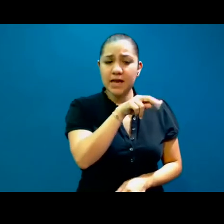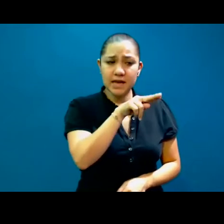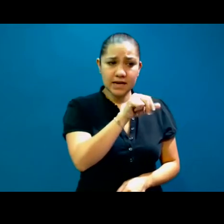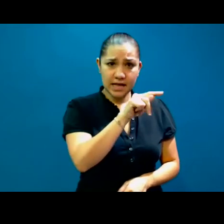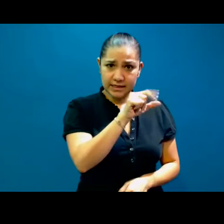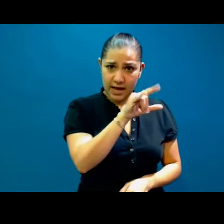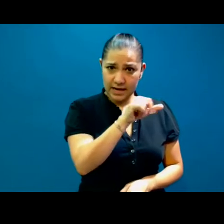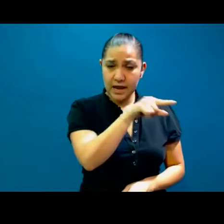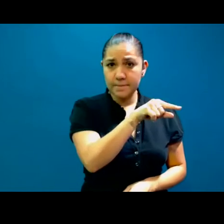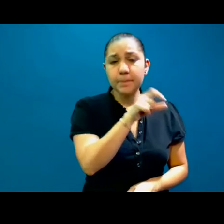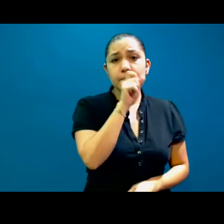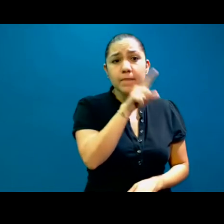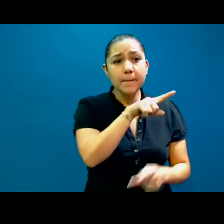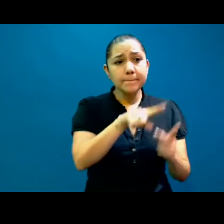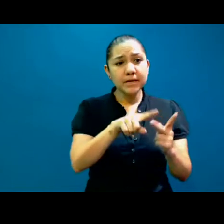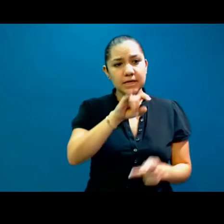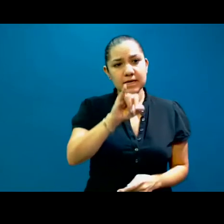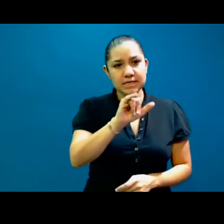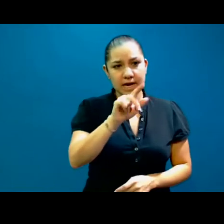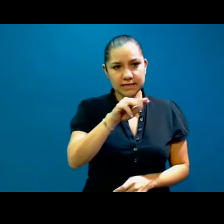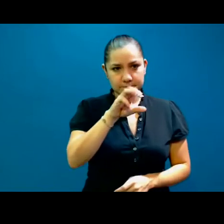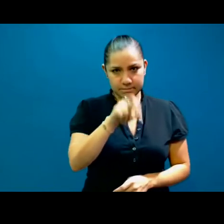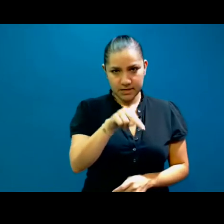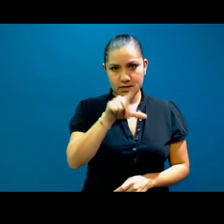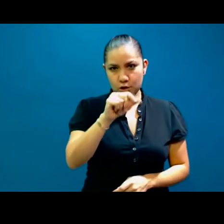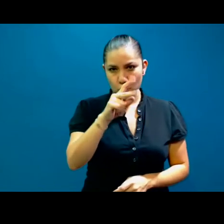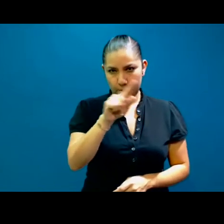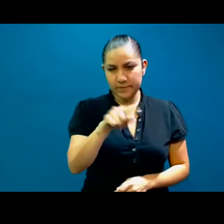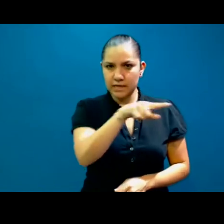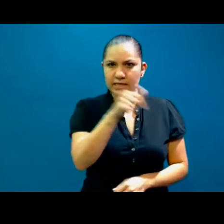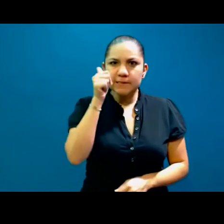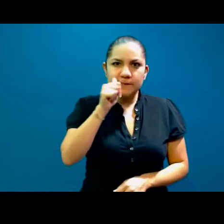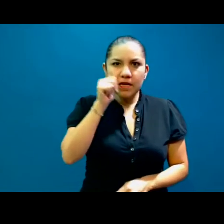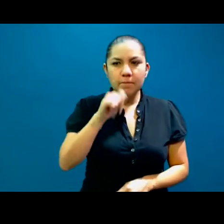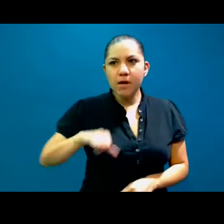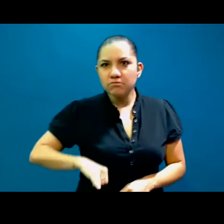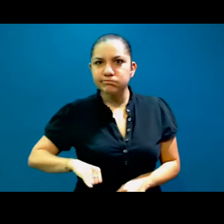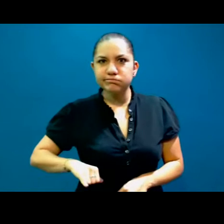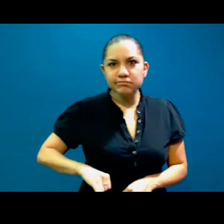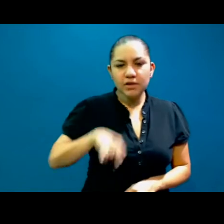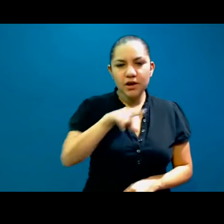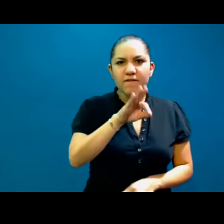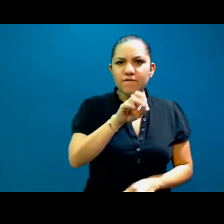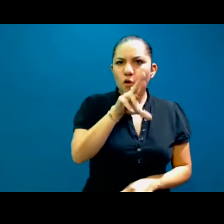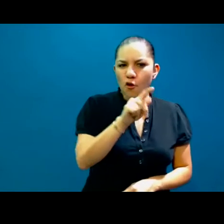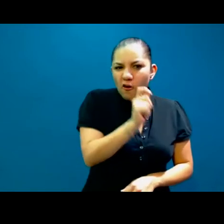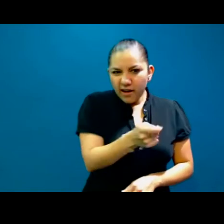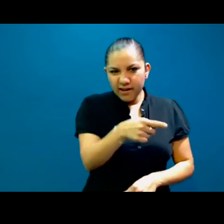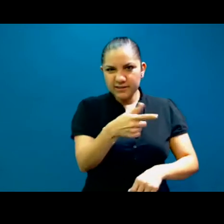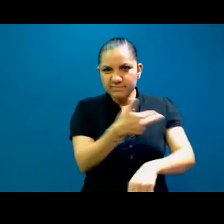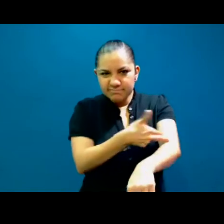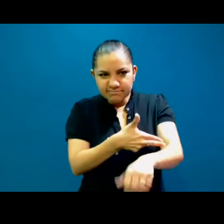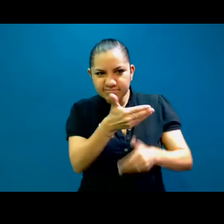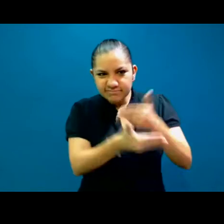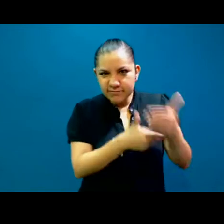Jasmine López, que es una colega que también está siempre muy atenta de qué están haciendo en el foro y qué se traen, que cómo les